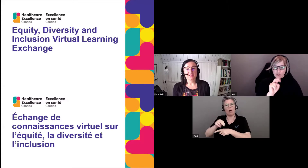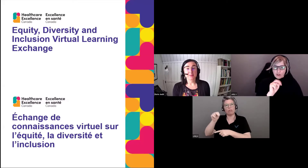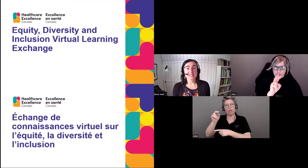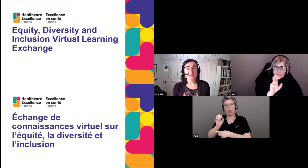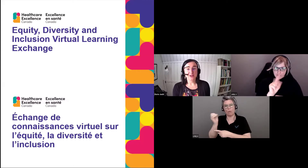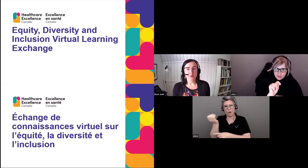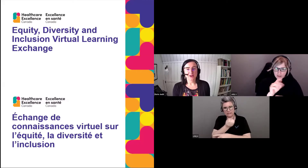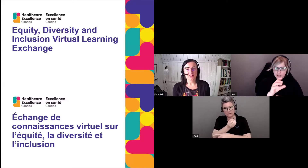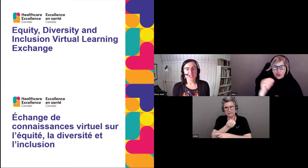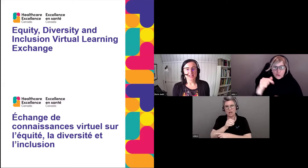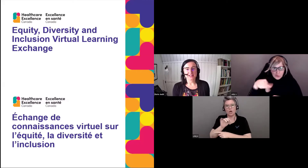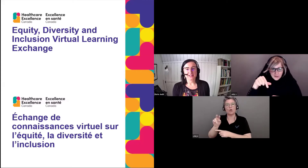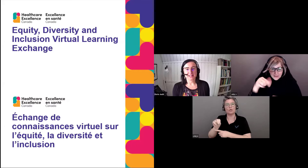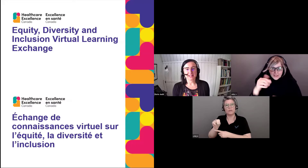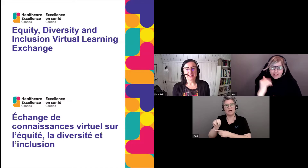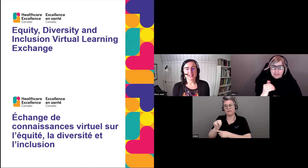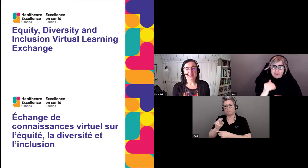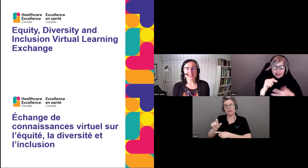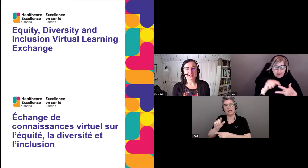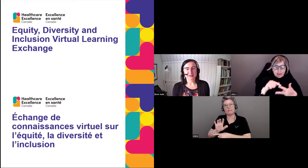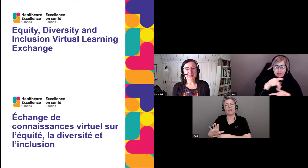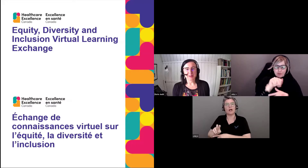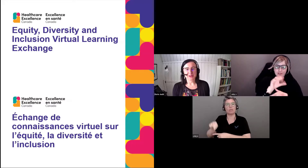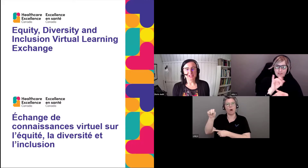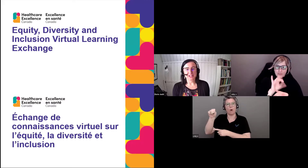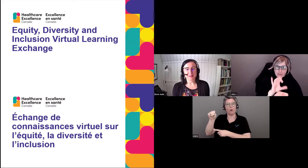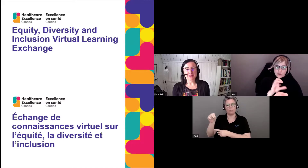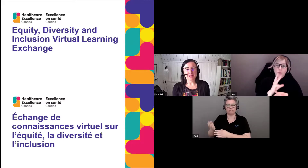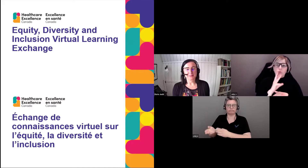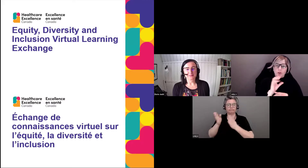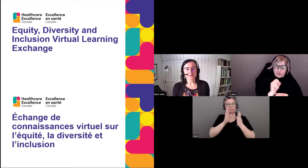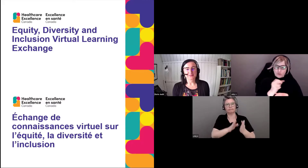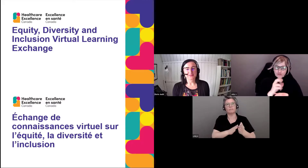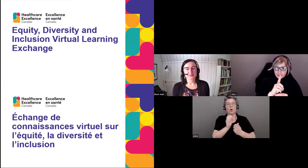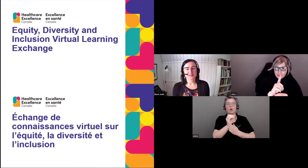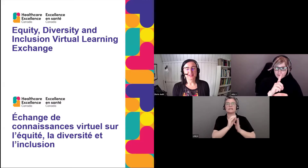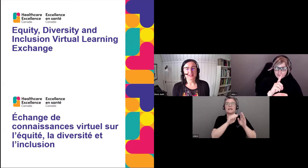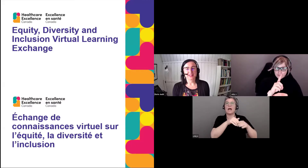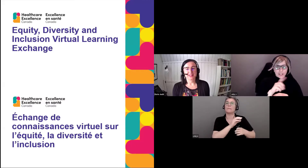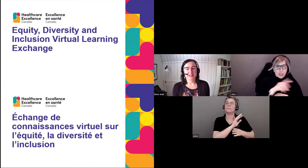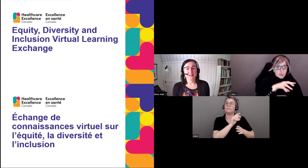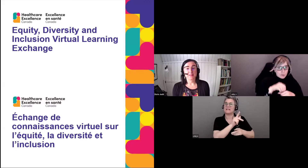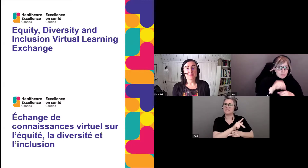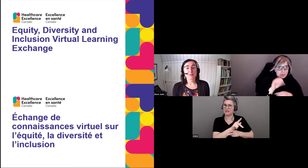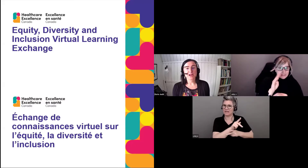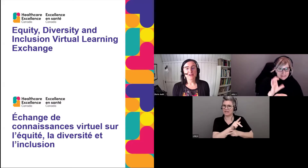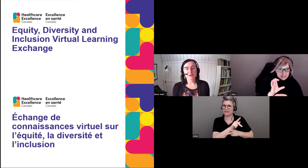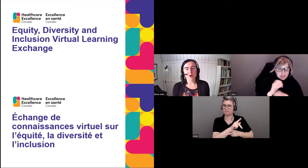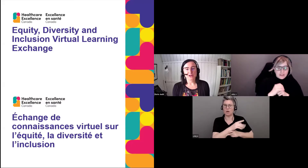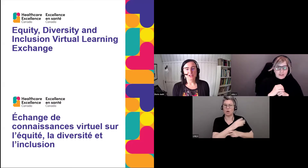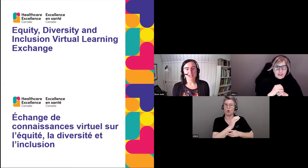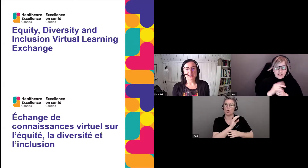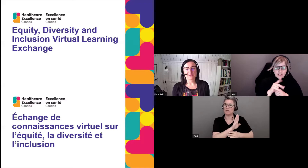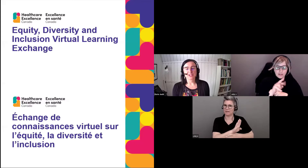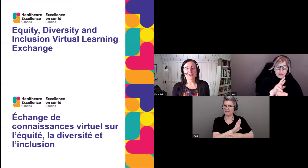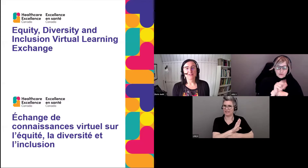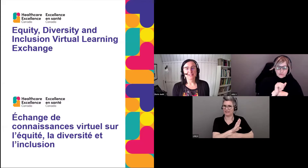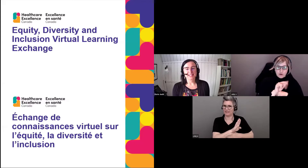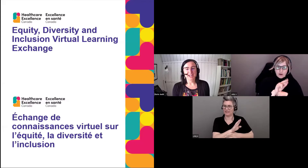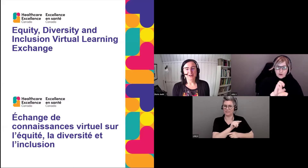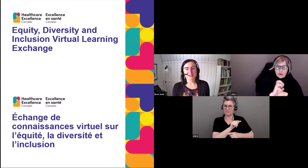Nunavut et nord du Québec. Bassin versant de l'océan Pacifique, dont la Colombie-Britannique.